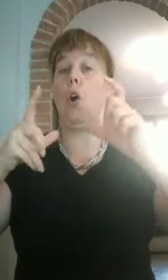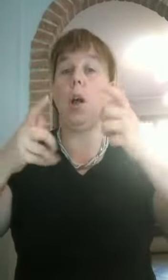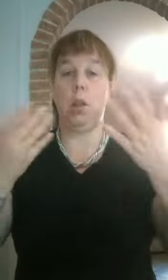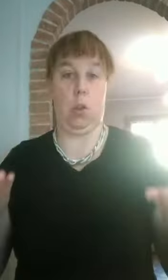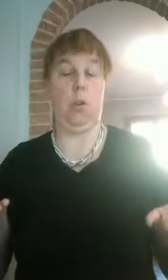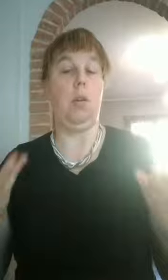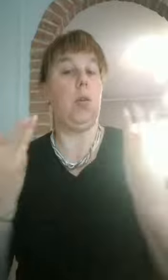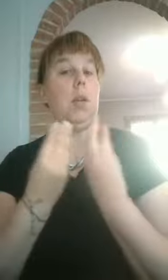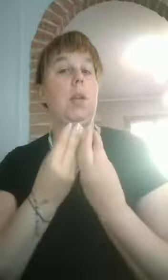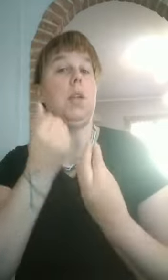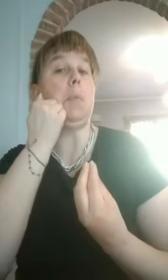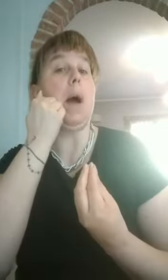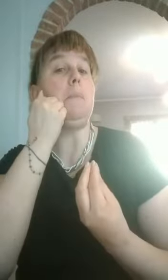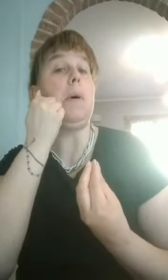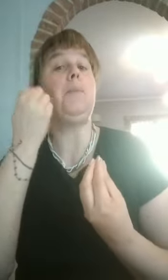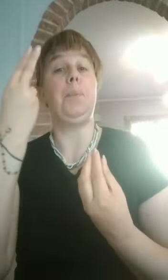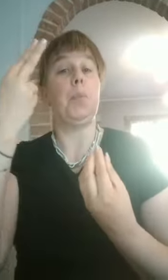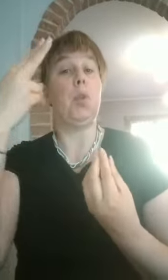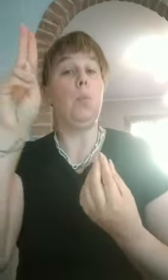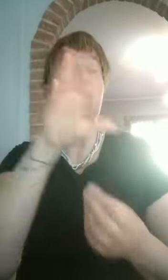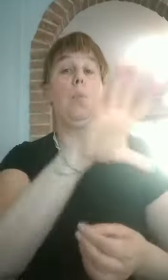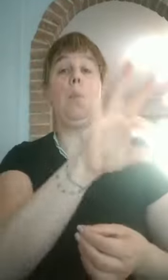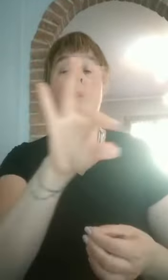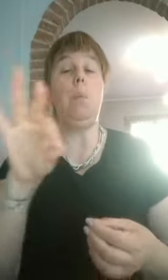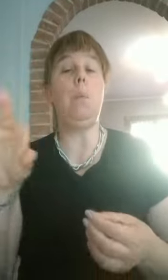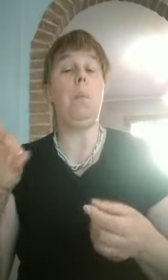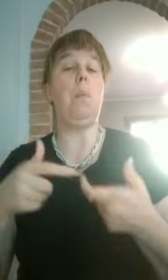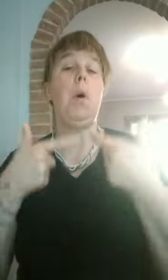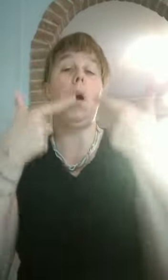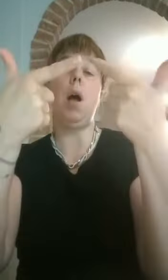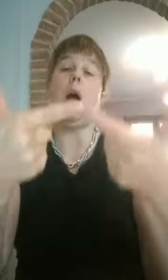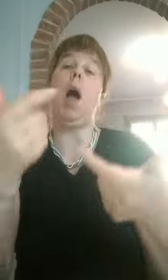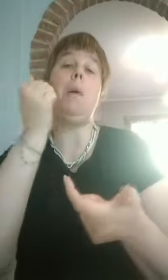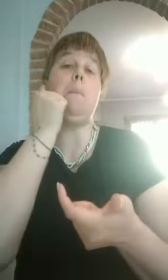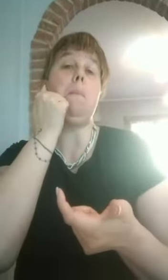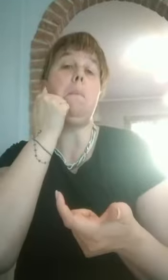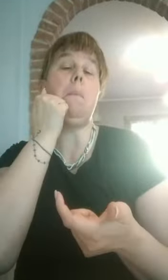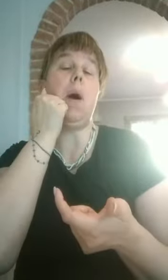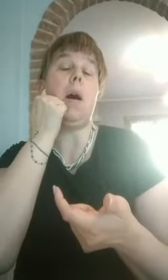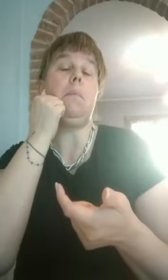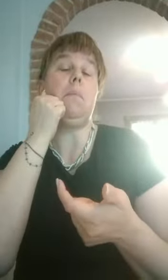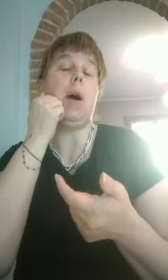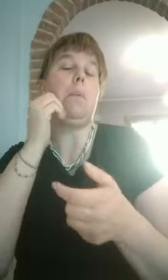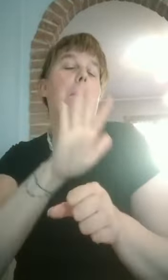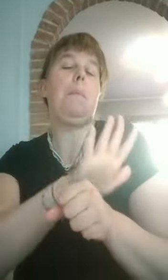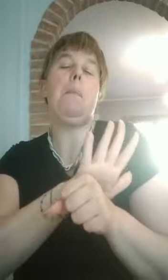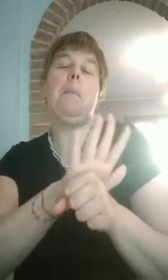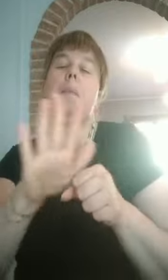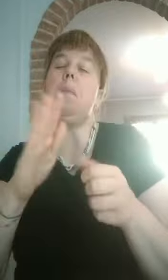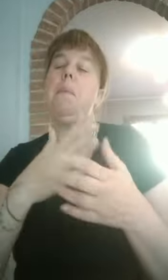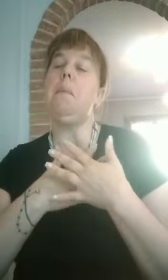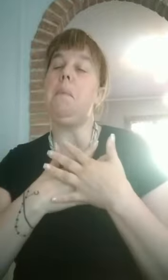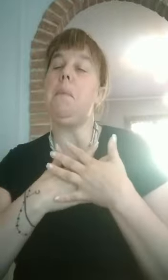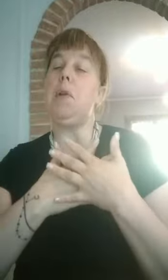di tutto il nostro amore che abbiamo per loro. E poi anche impariamo una poesia. Di solito impariamo una